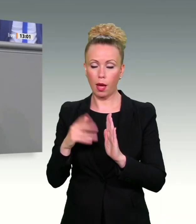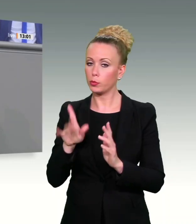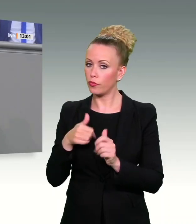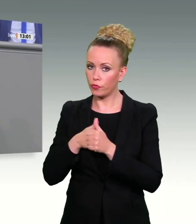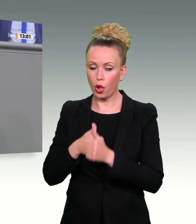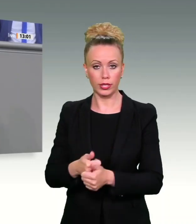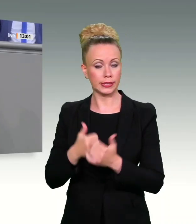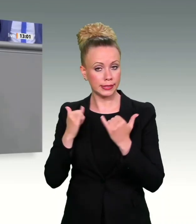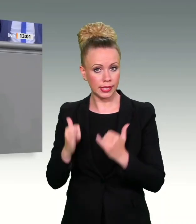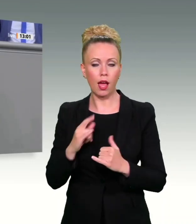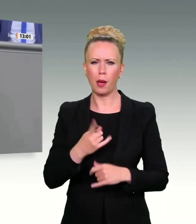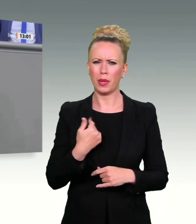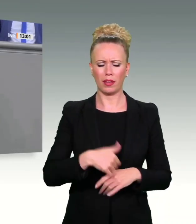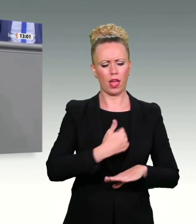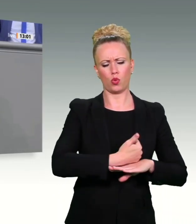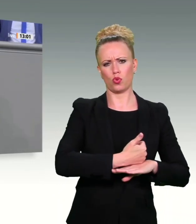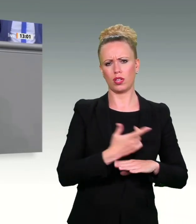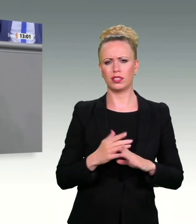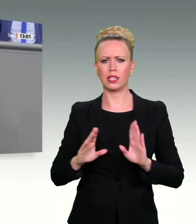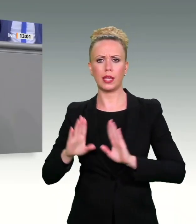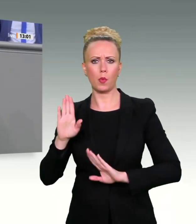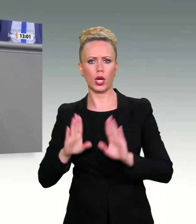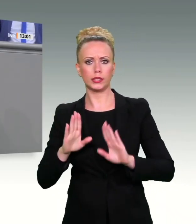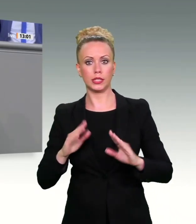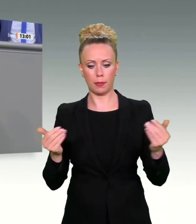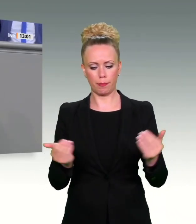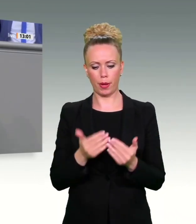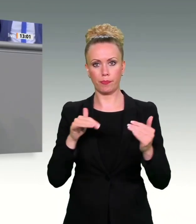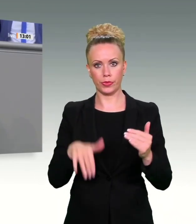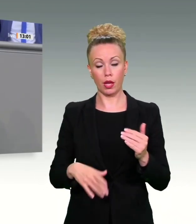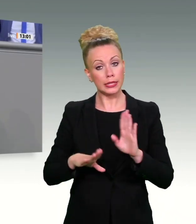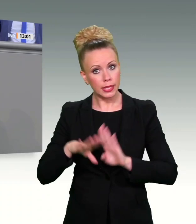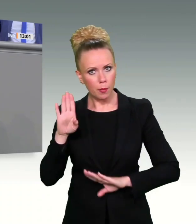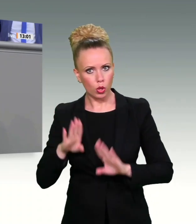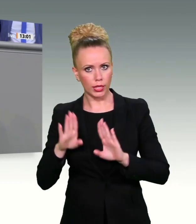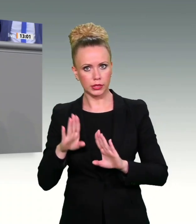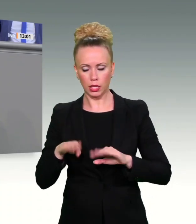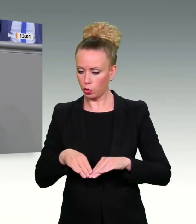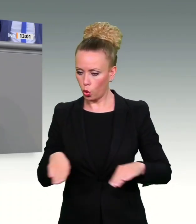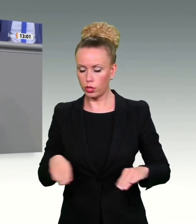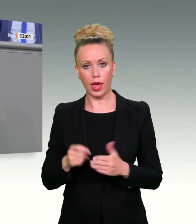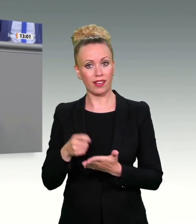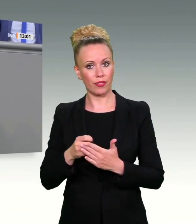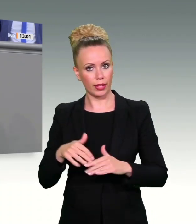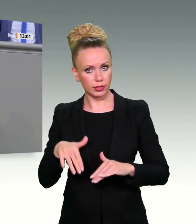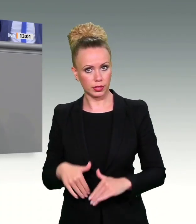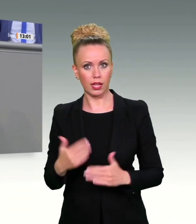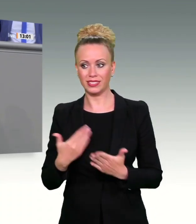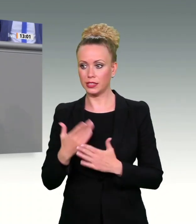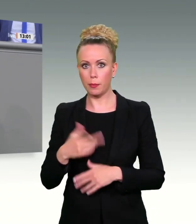darum, dass Autokratien und Demokratien gegeneinander stehen. Und Demokratien werden diesen Systemkonflikt nur bewältigen, wenn sie auch bei der